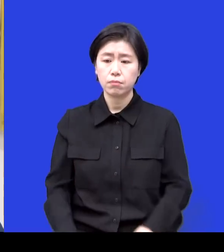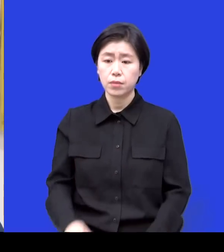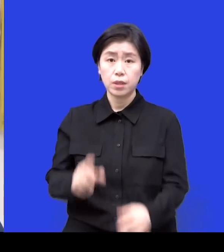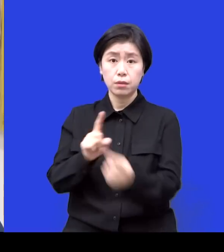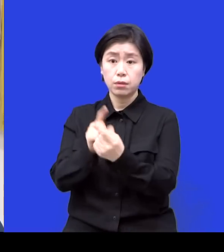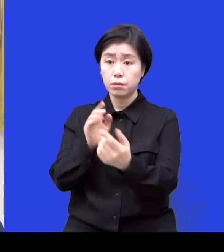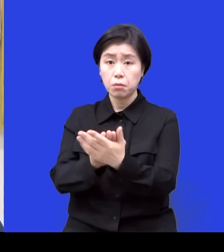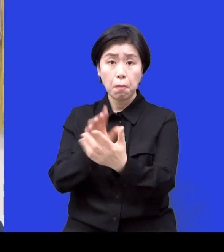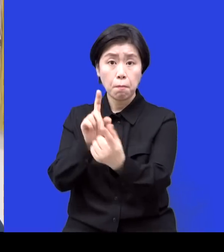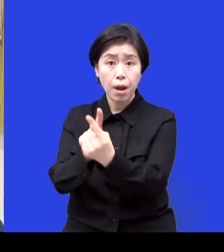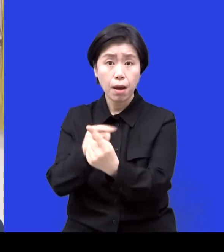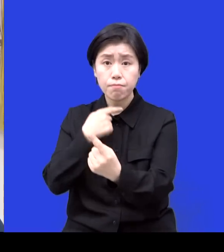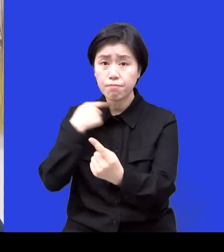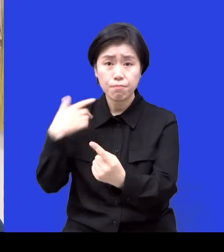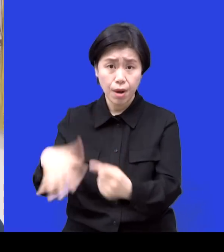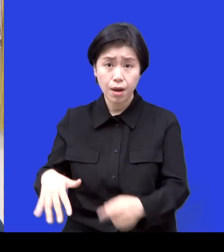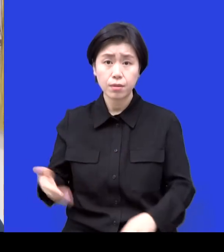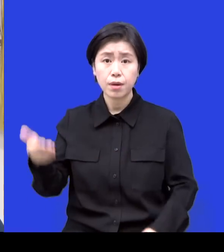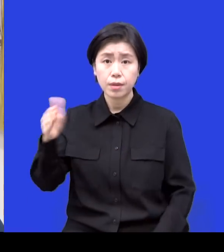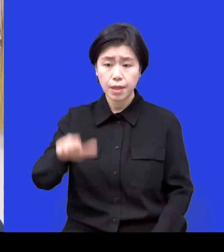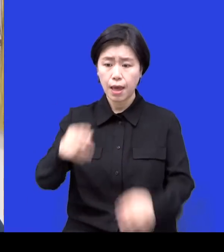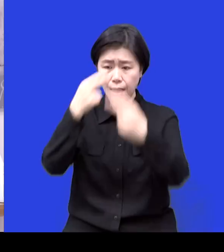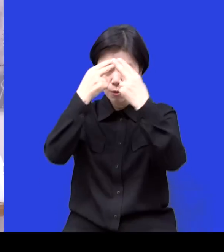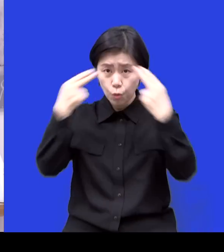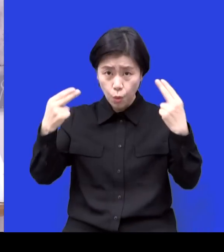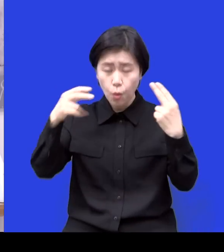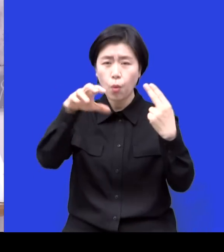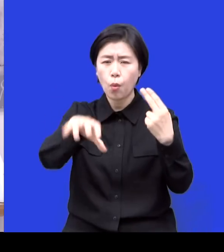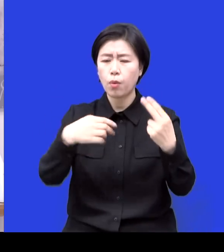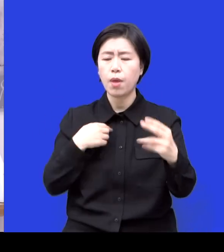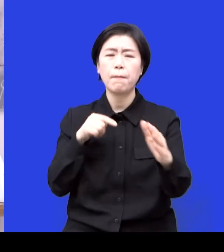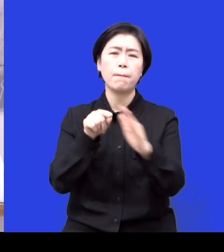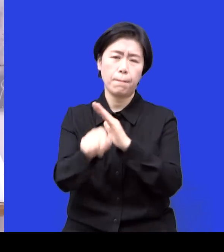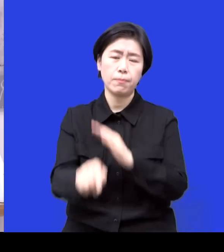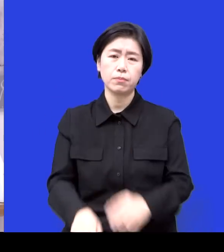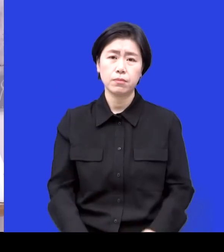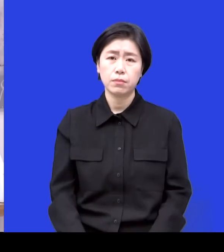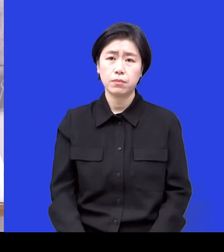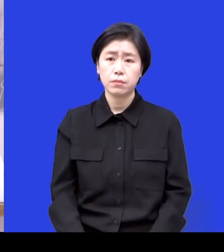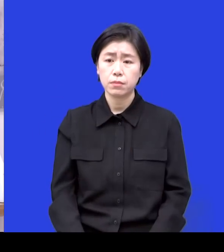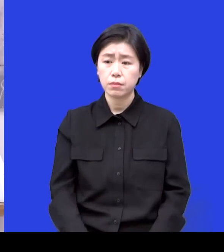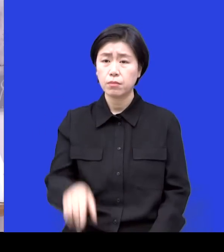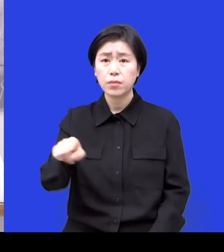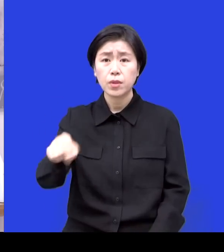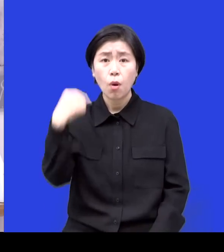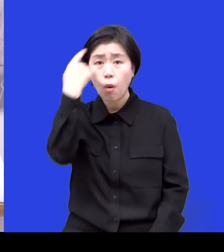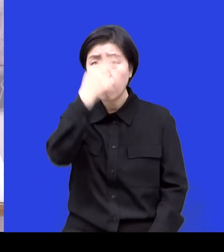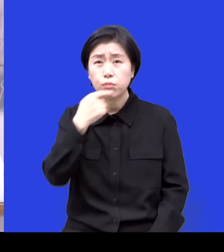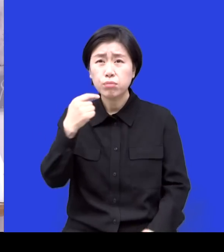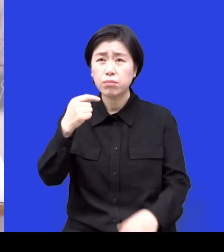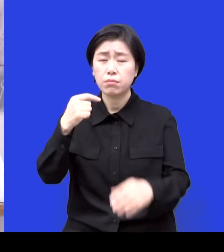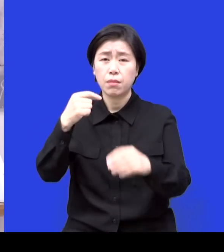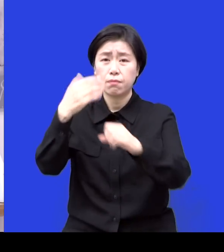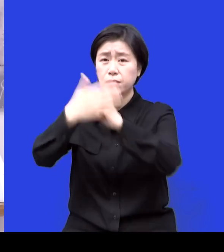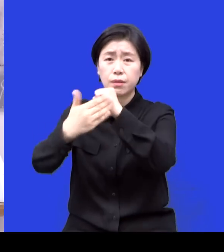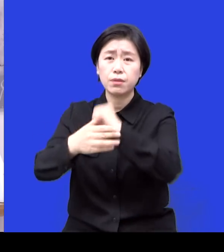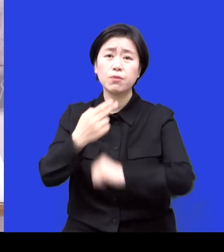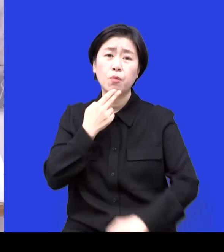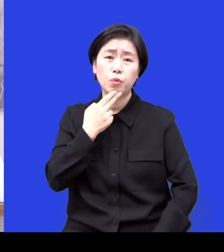장례식을 가져갔는데 사진도 없더라고요. 사진이 없어서 아이들 막 이렇게 자기네끼리 찍은 사진에